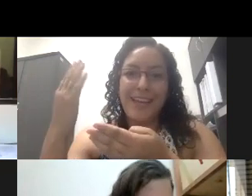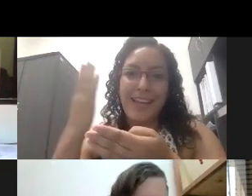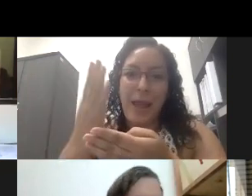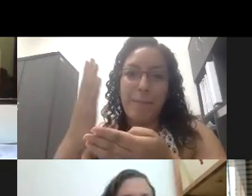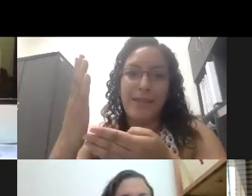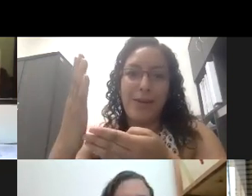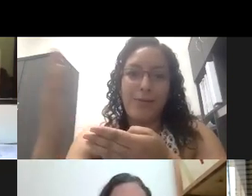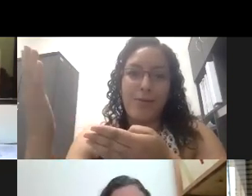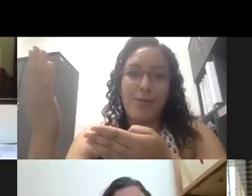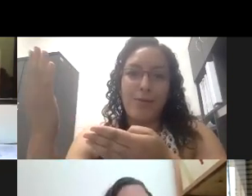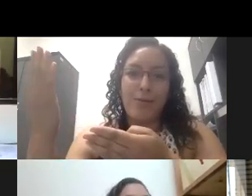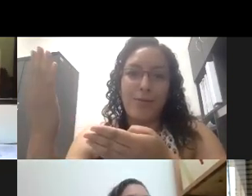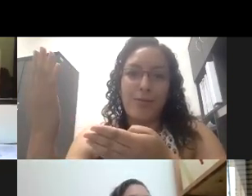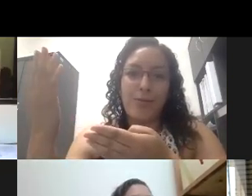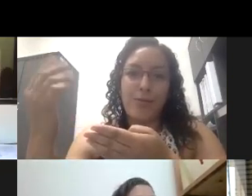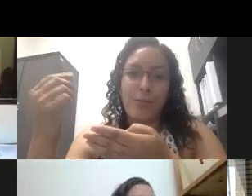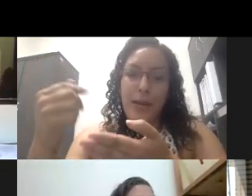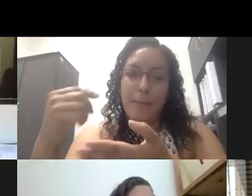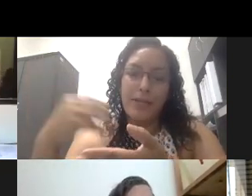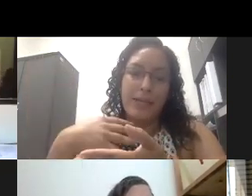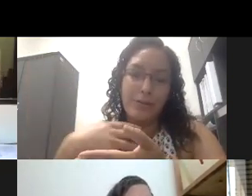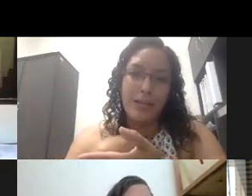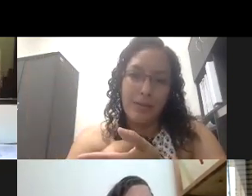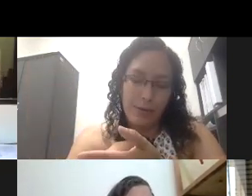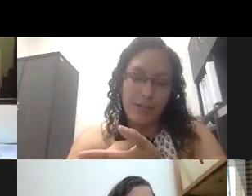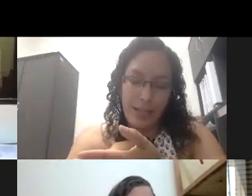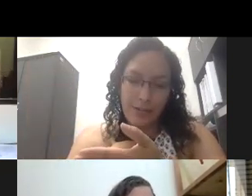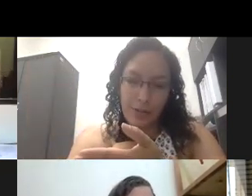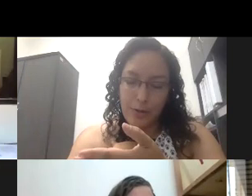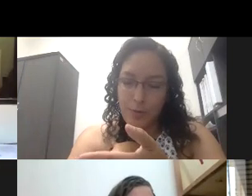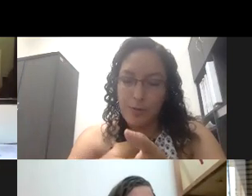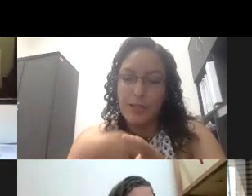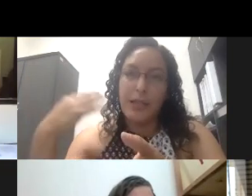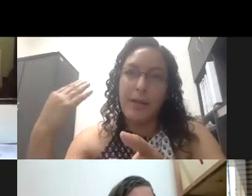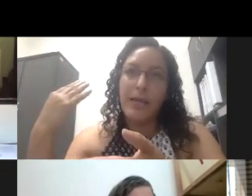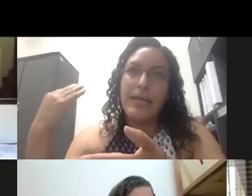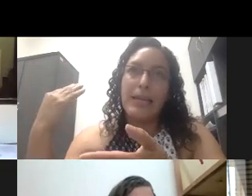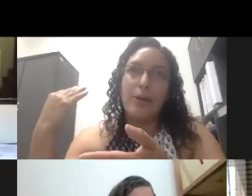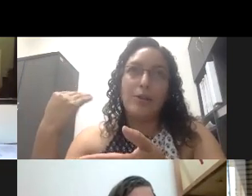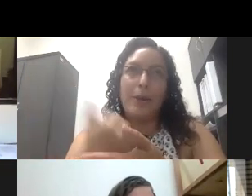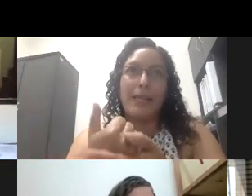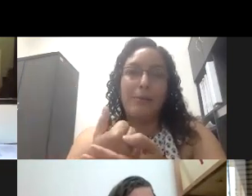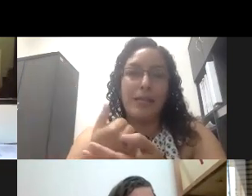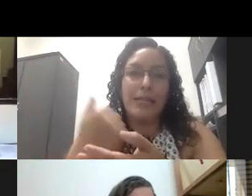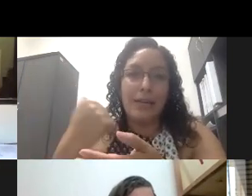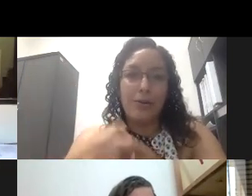empatarlo con con todo por ejemplo en este caso de nuestra dirección de turismo sustentable con los objetivos del desarrollo